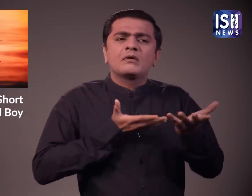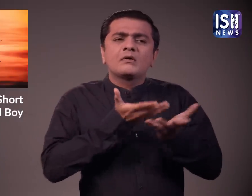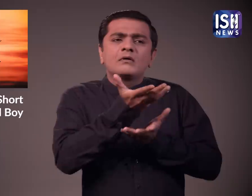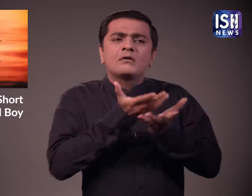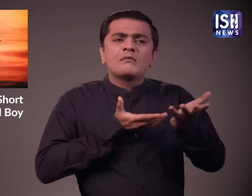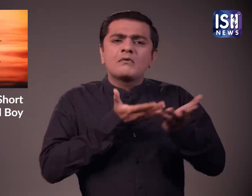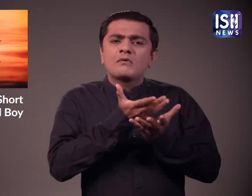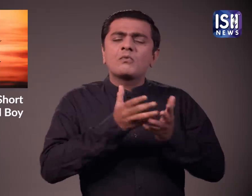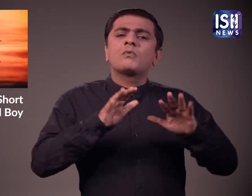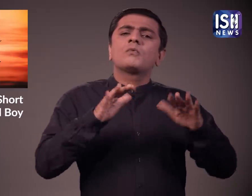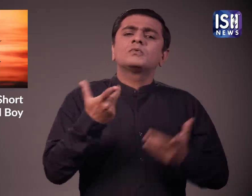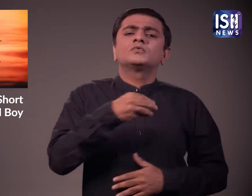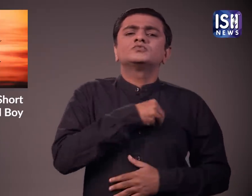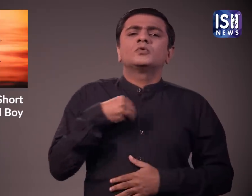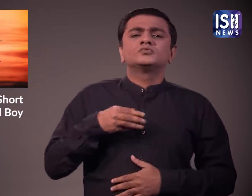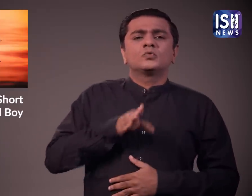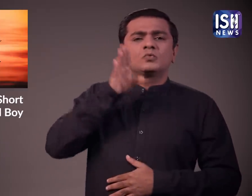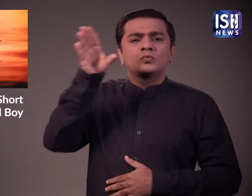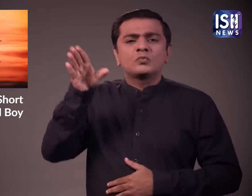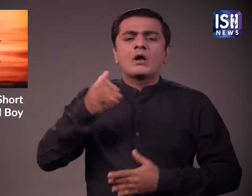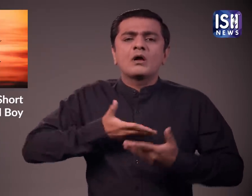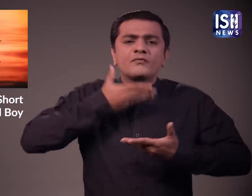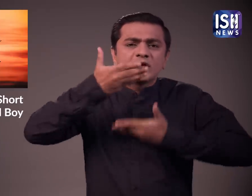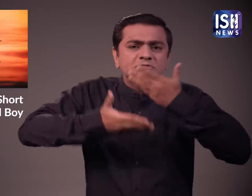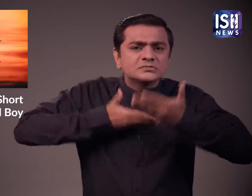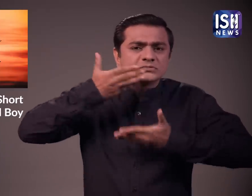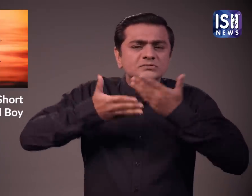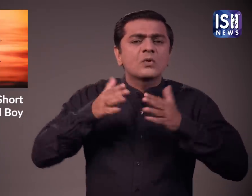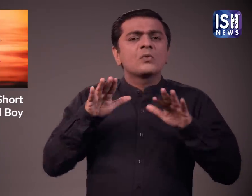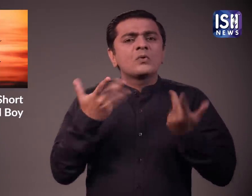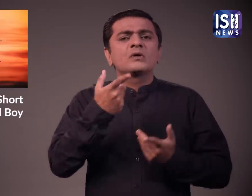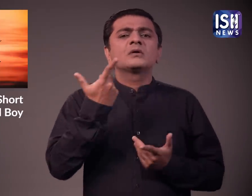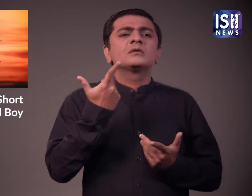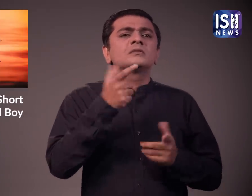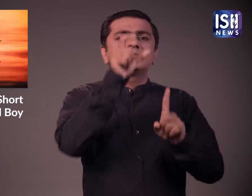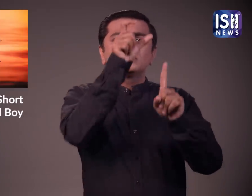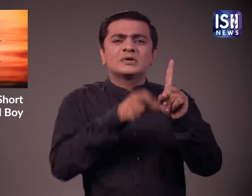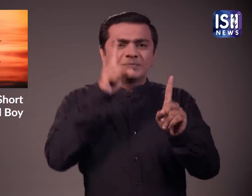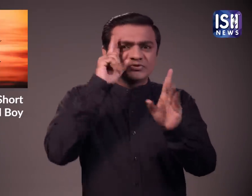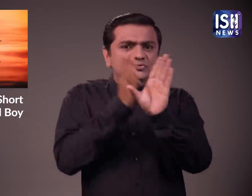डॉक्टर के पास जाए जो आपका मार्क दर्शन कर सके या किसी कांसिलर के पास जाए